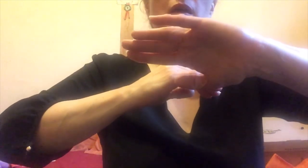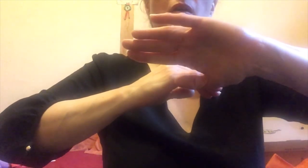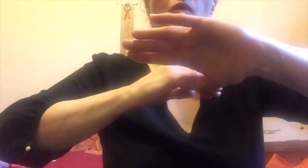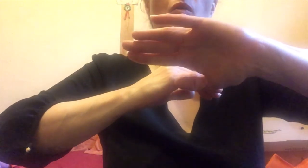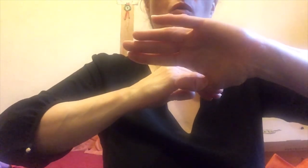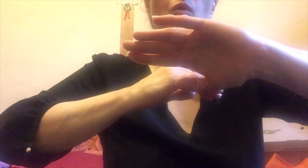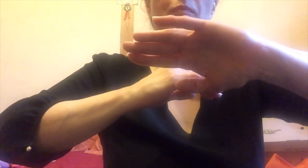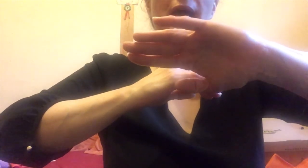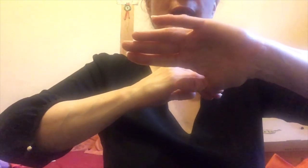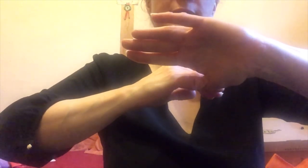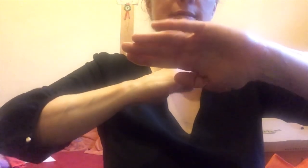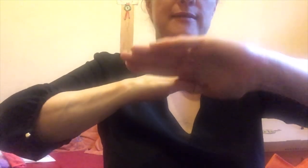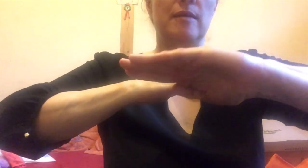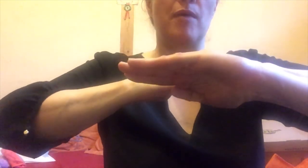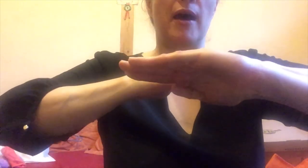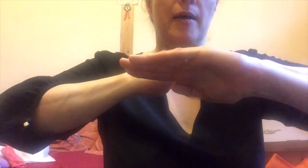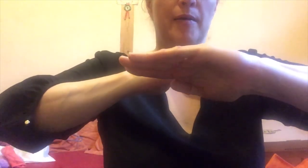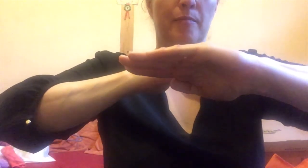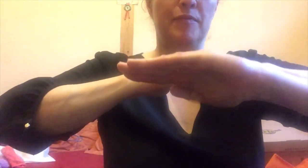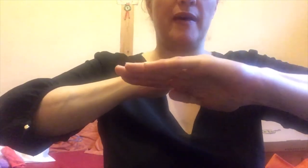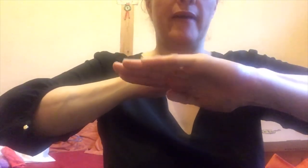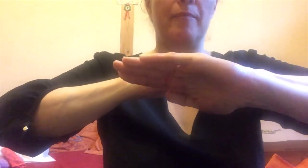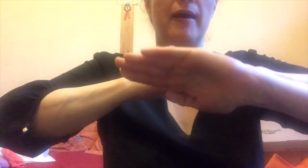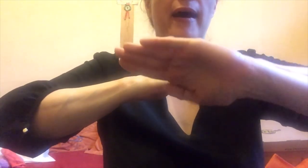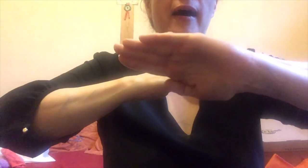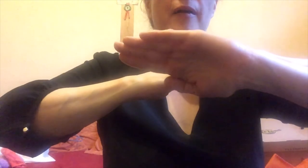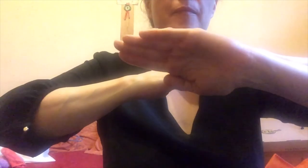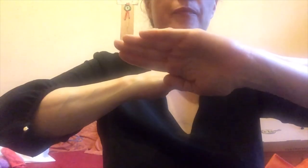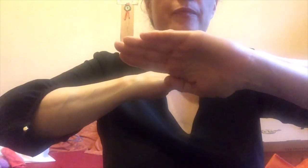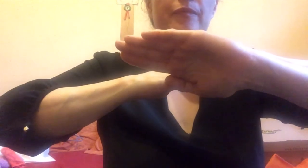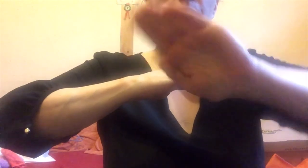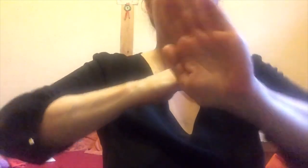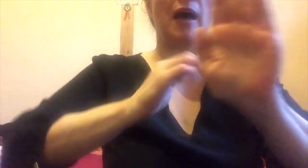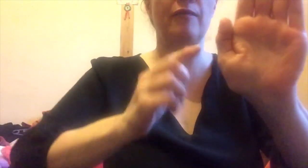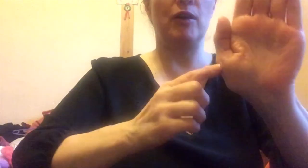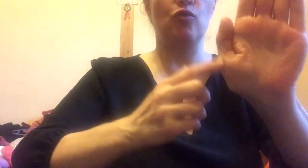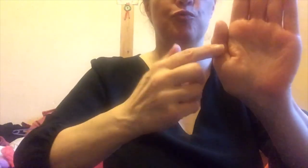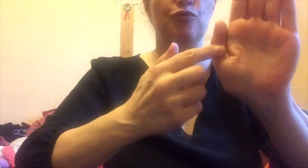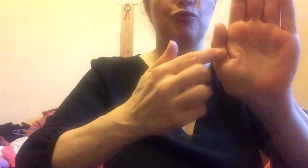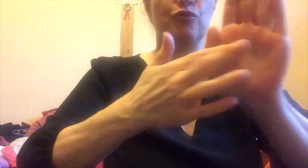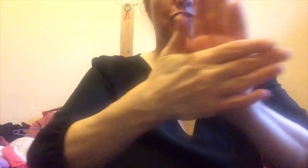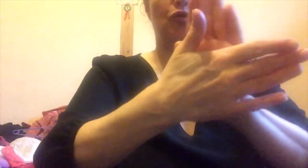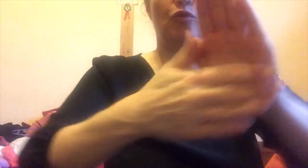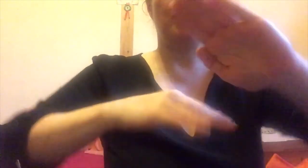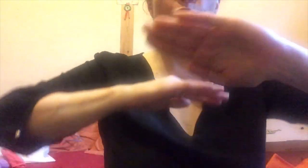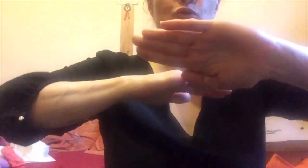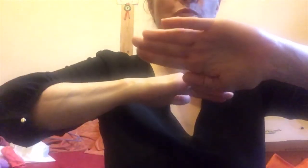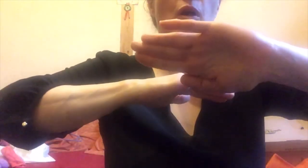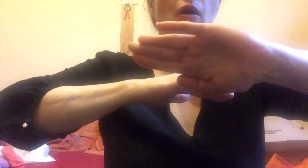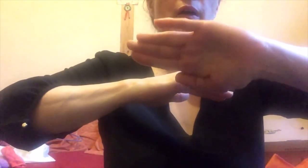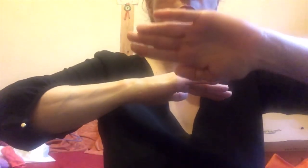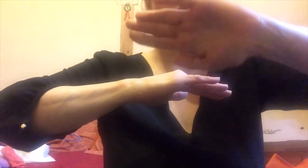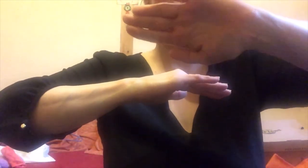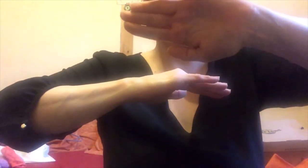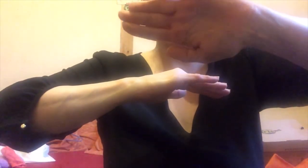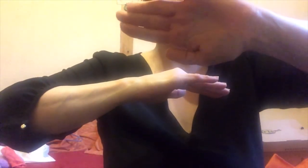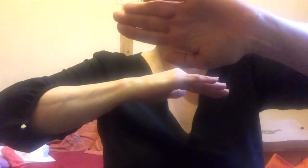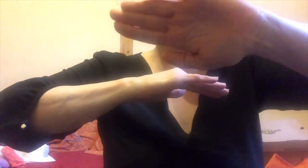On place ses mains bien à plat, avec le pouce dans le prolongement, et on va faire